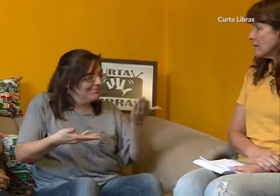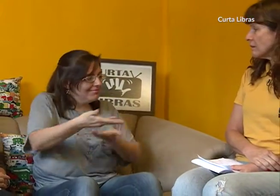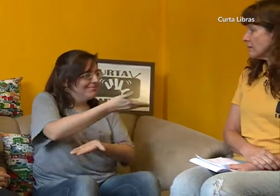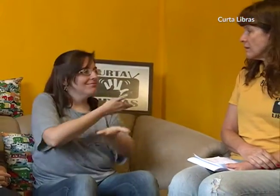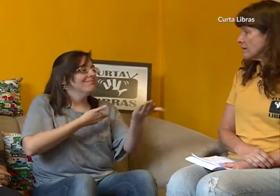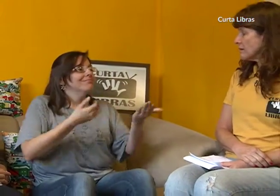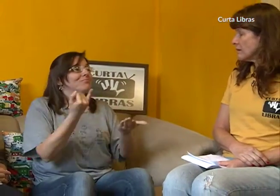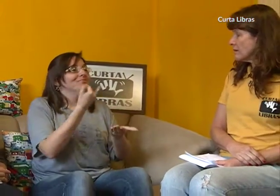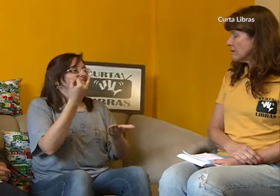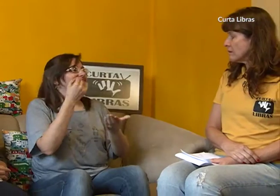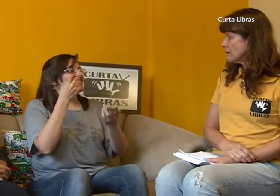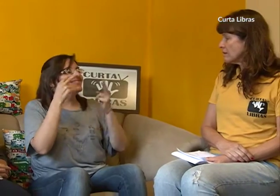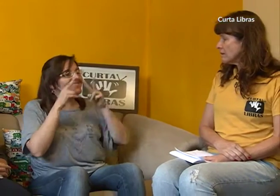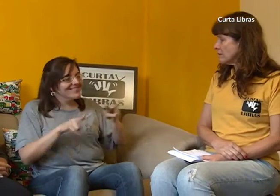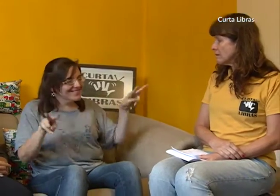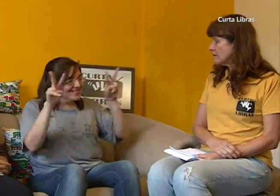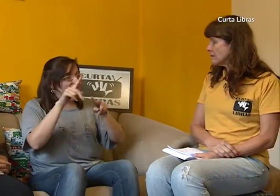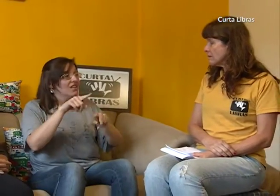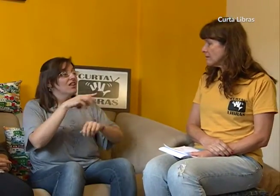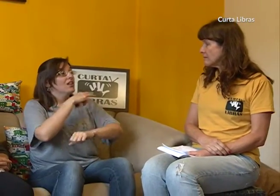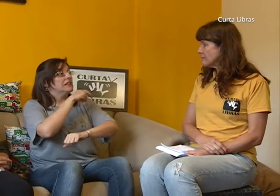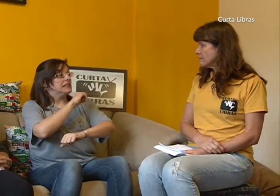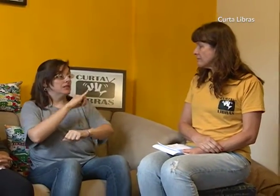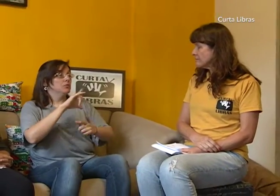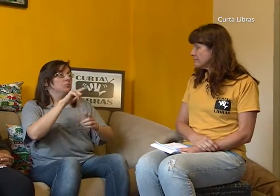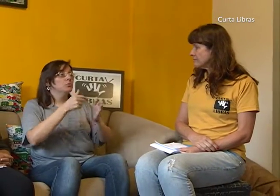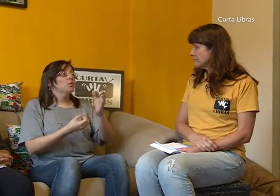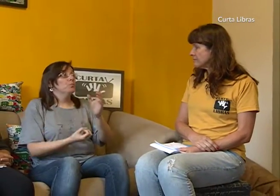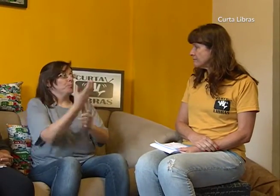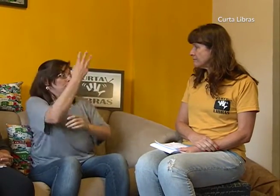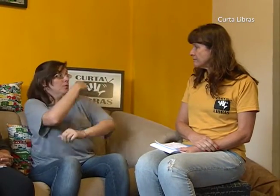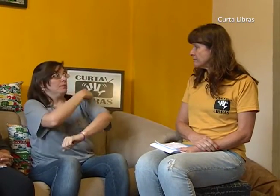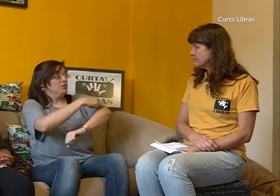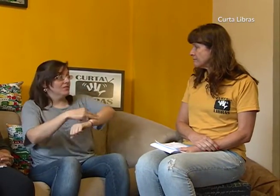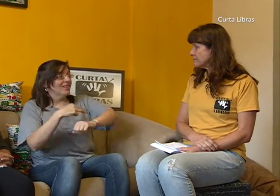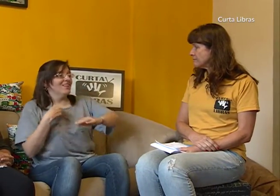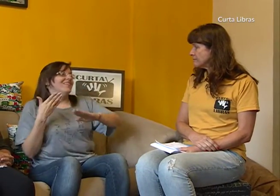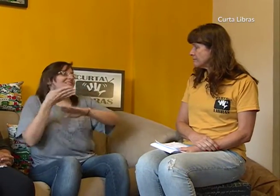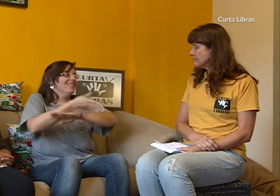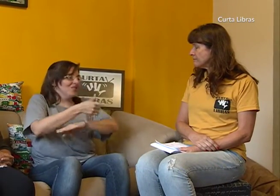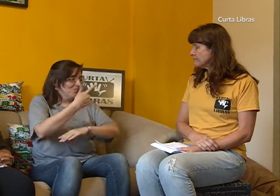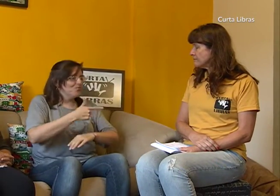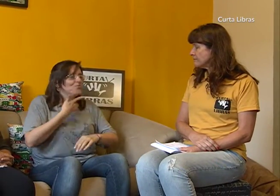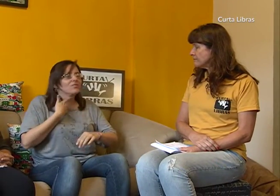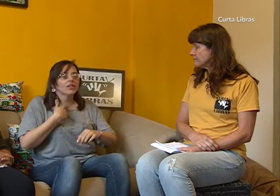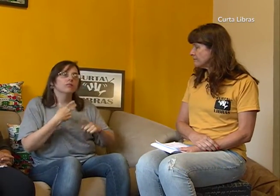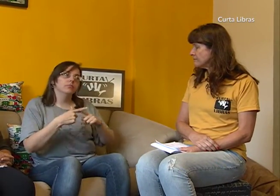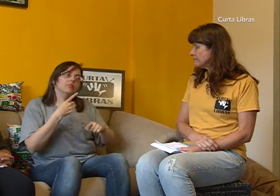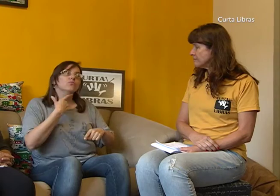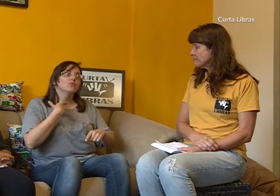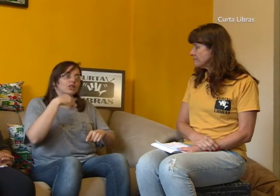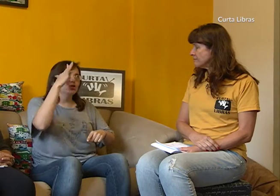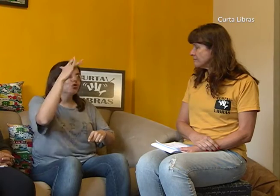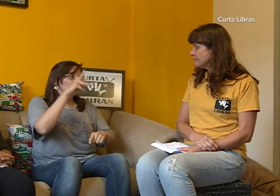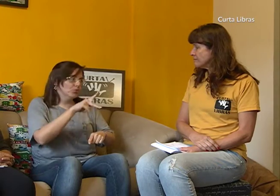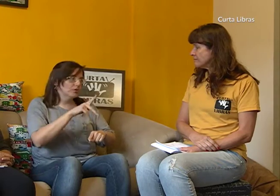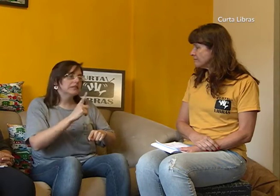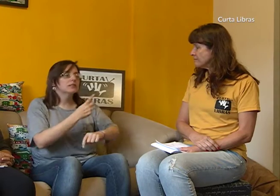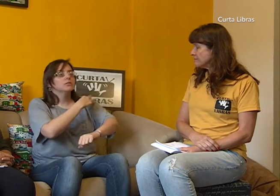portuguesa eram trabalhadas simultaneamente. O importante é que era tudo bastante visual. Quando o magistério foi criado nessa escola, eu quis muito